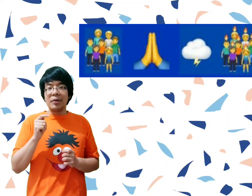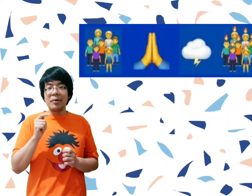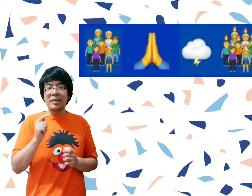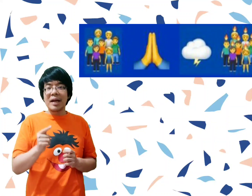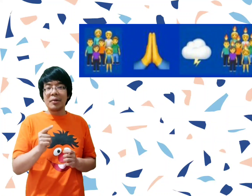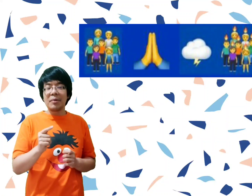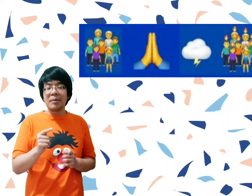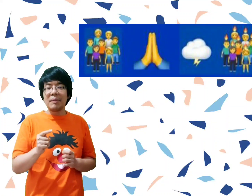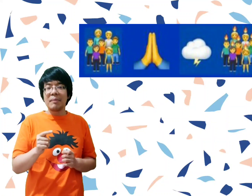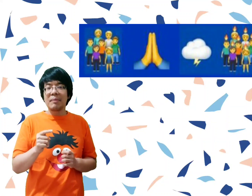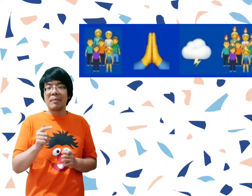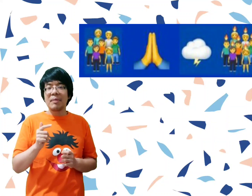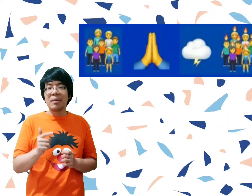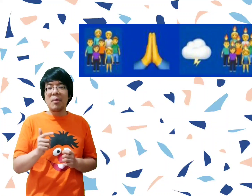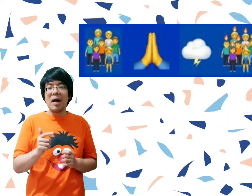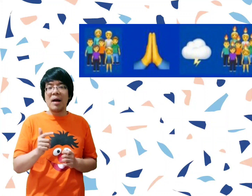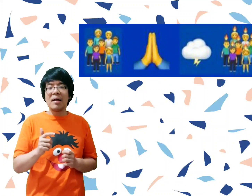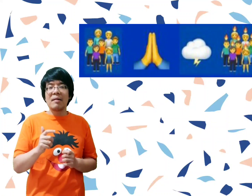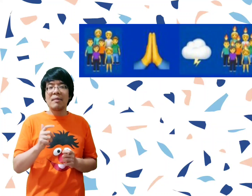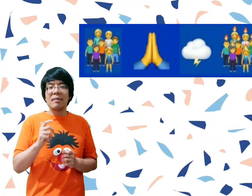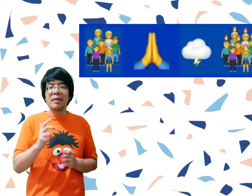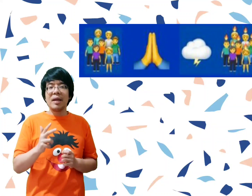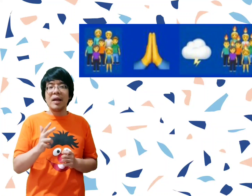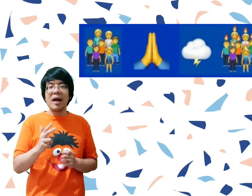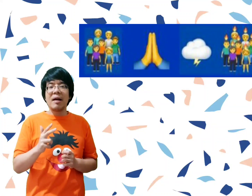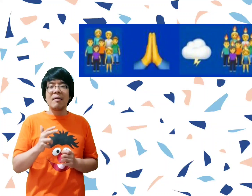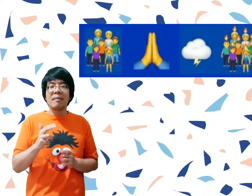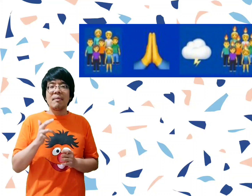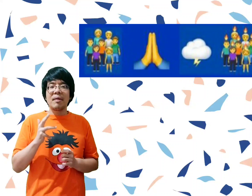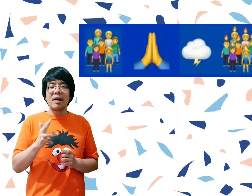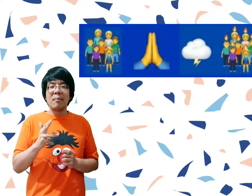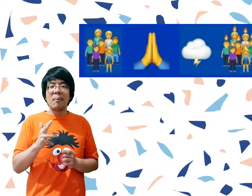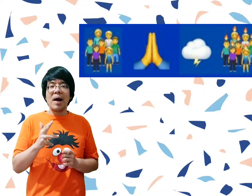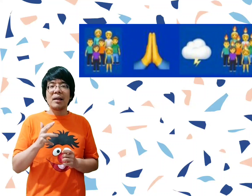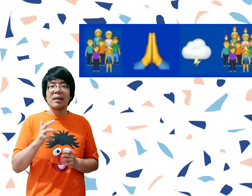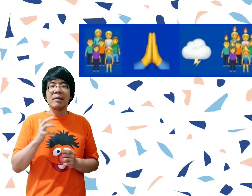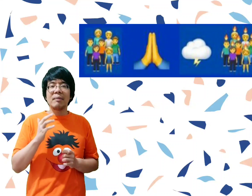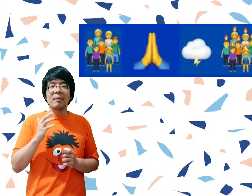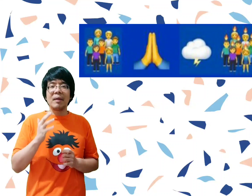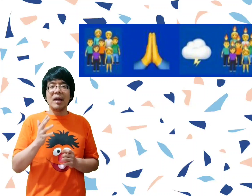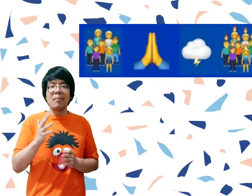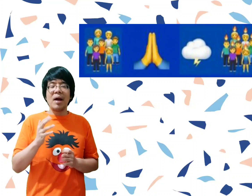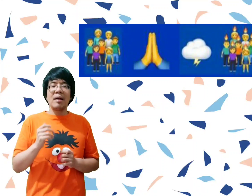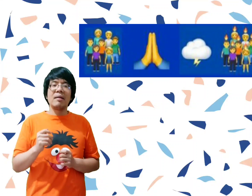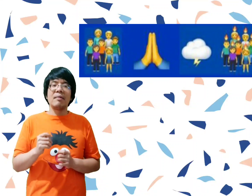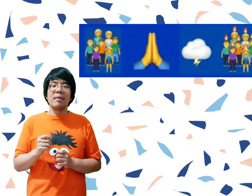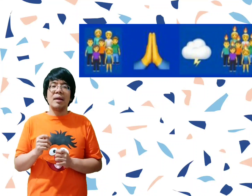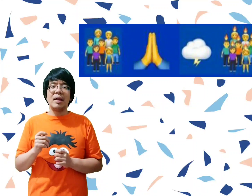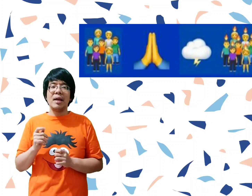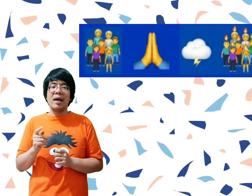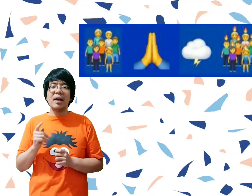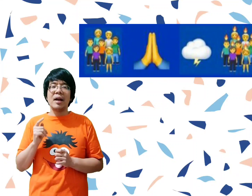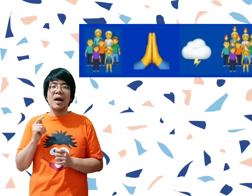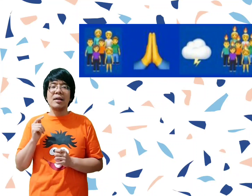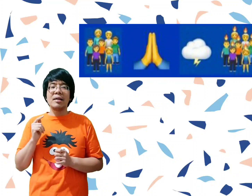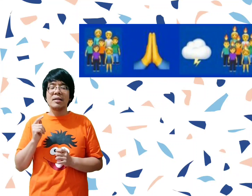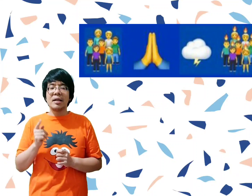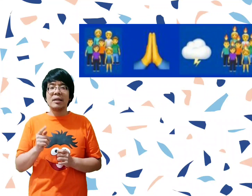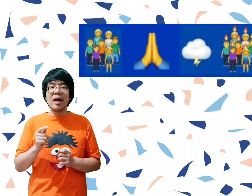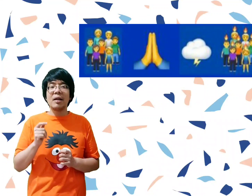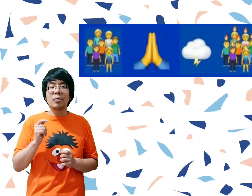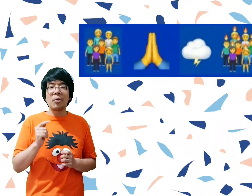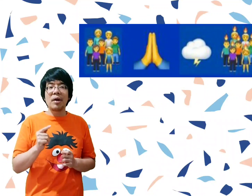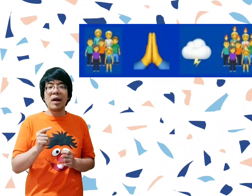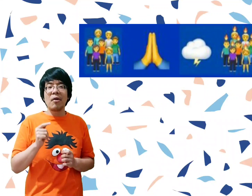Kakak hitung, satu, dua, tiga, empat, lima. Iya, ini adalah